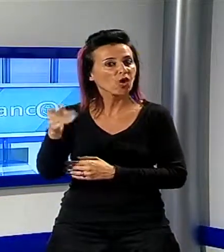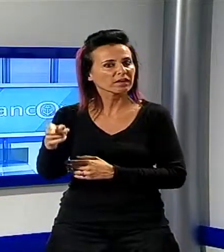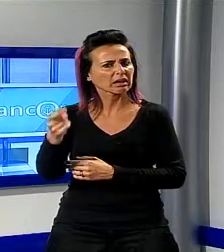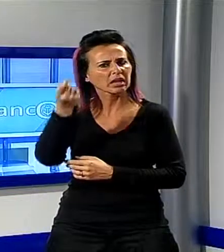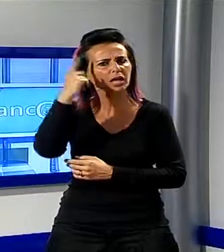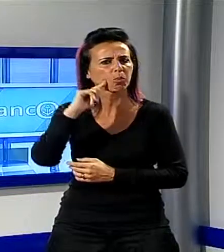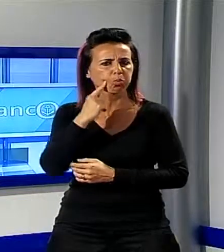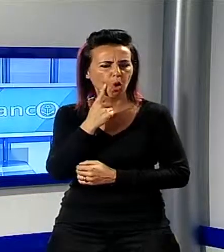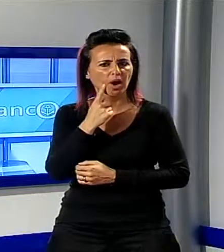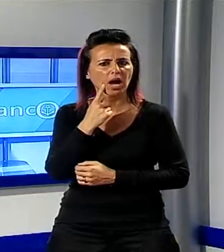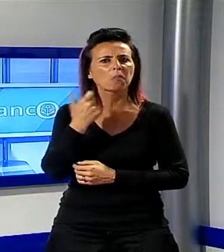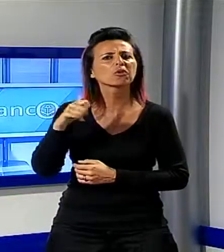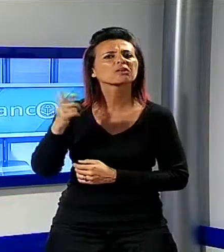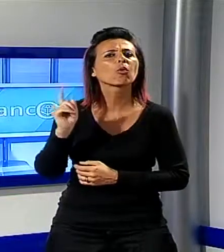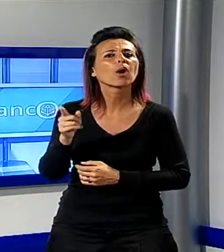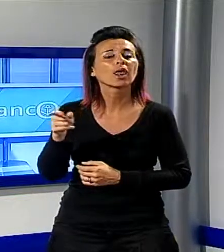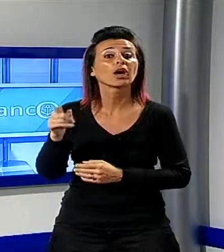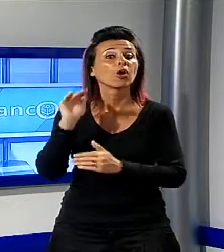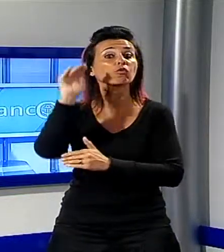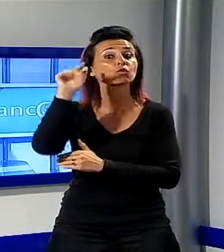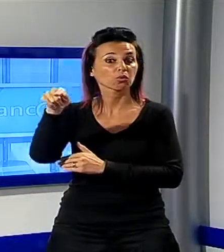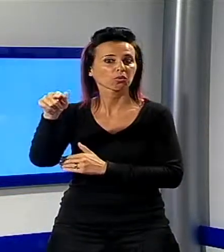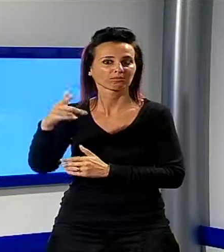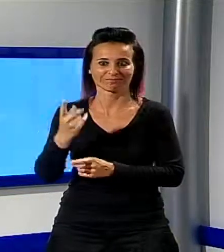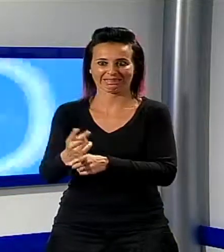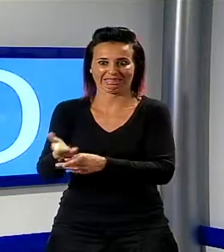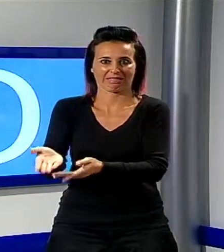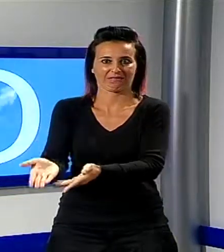naturale ragione che a loro il futuro appartiene.